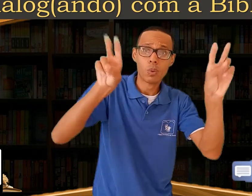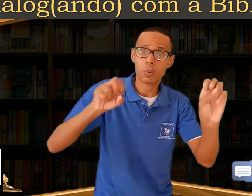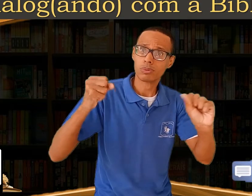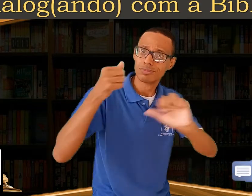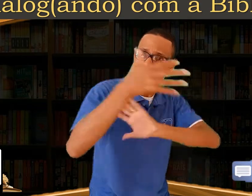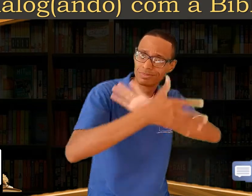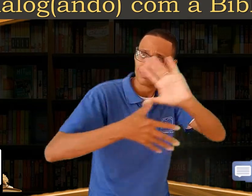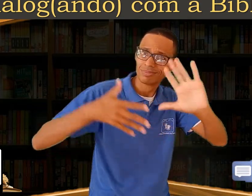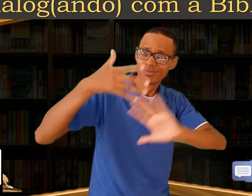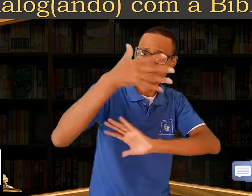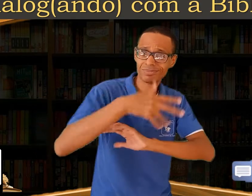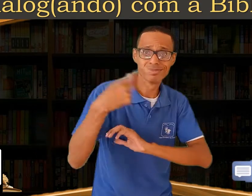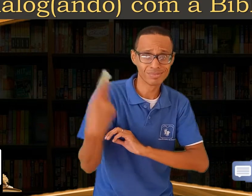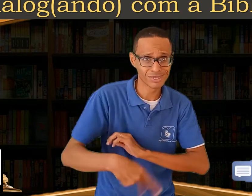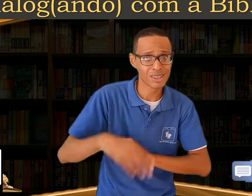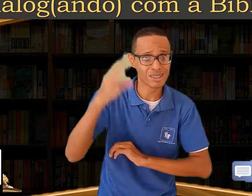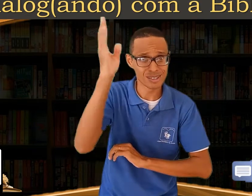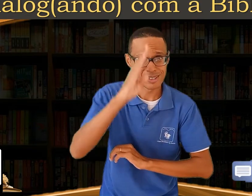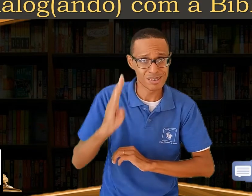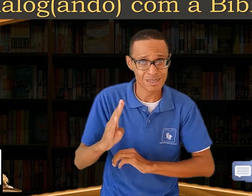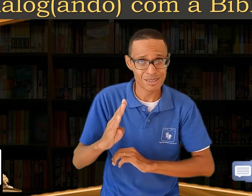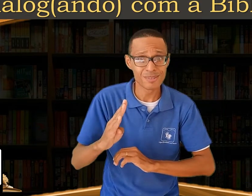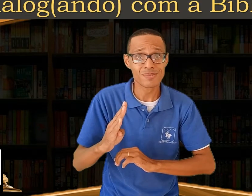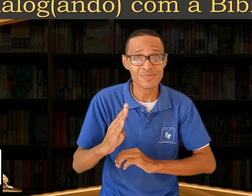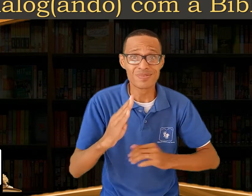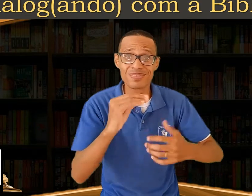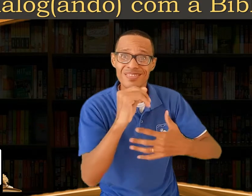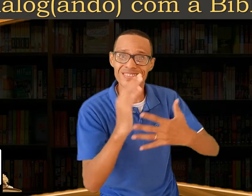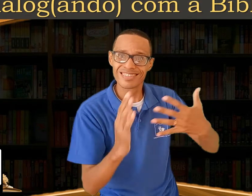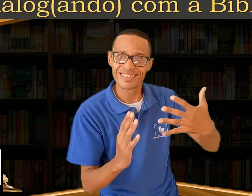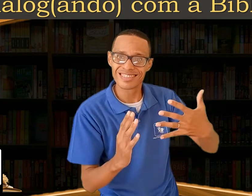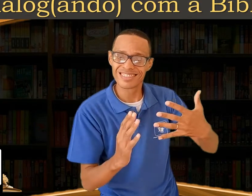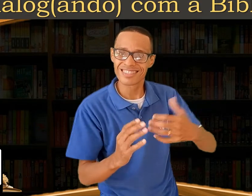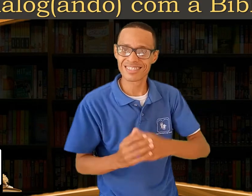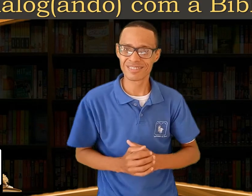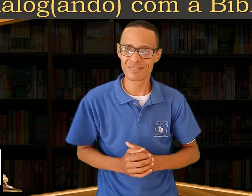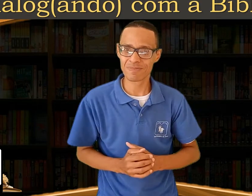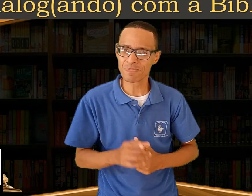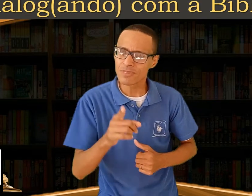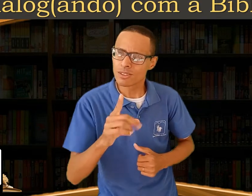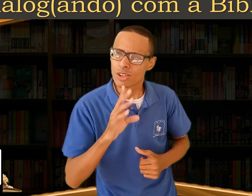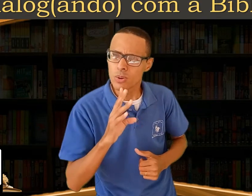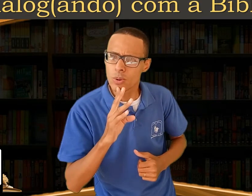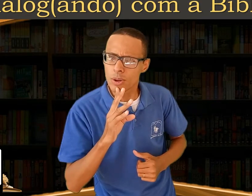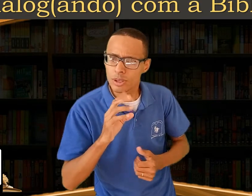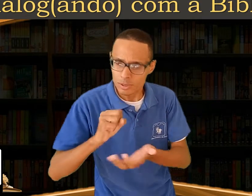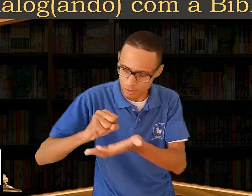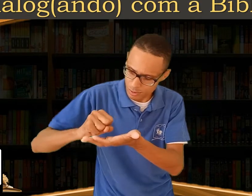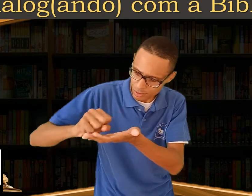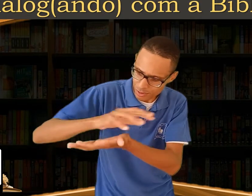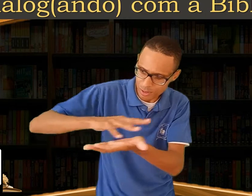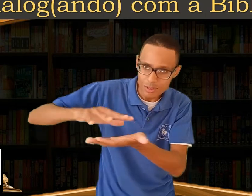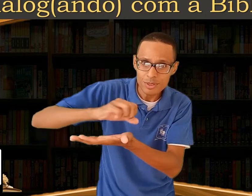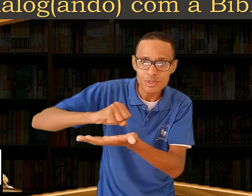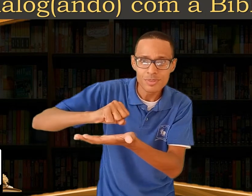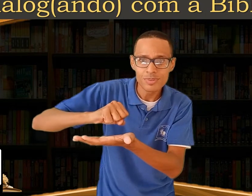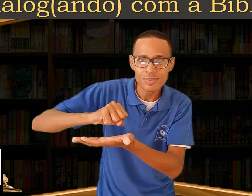principalmente a Libras. Você já ouviu falar do signwiring ou a escrita de